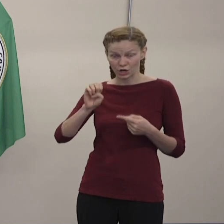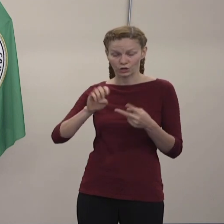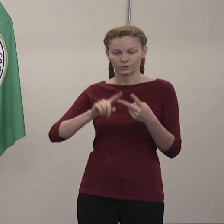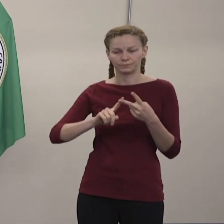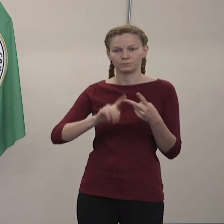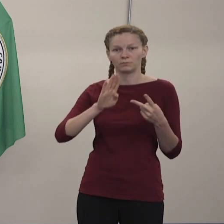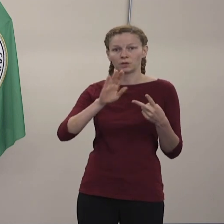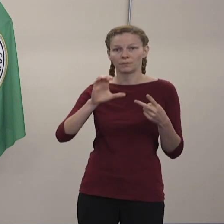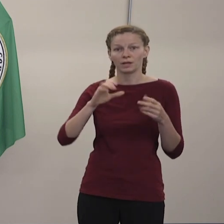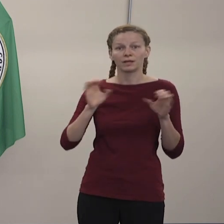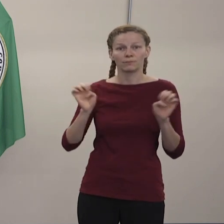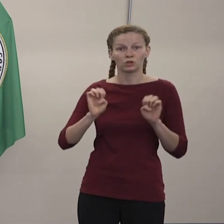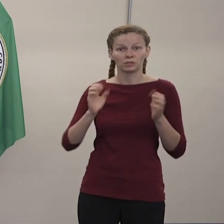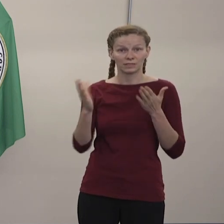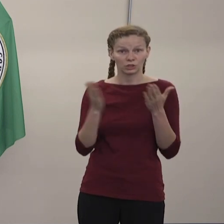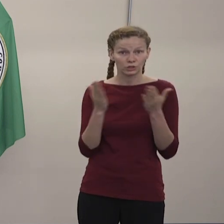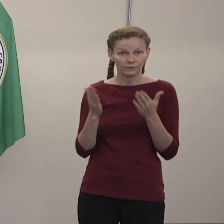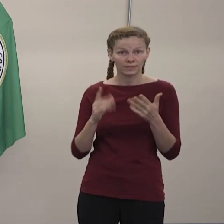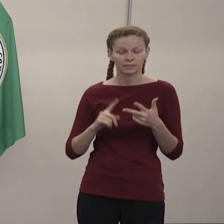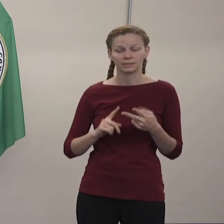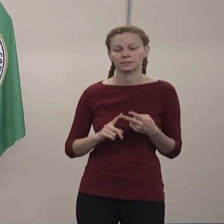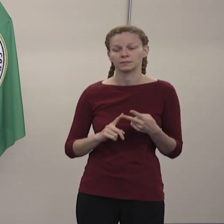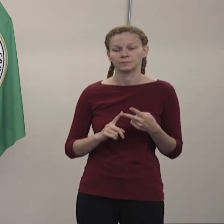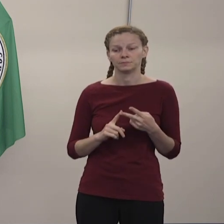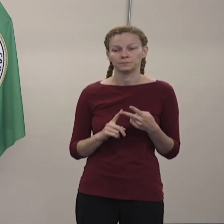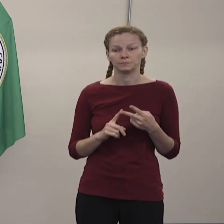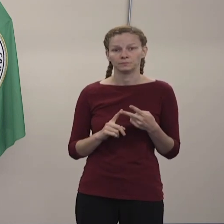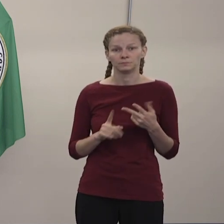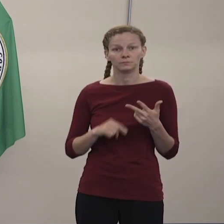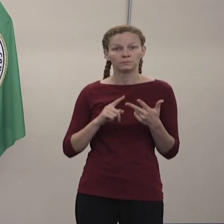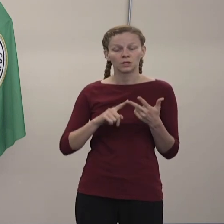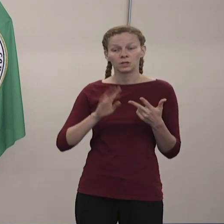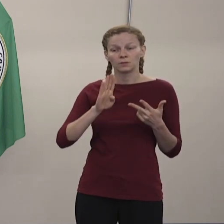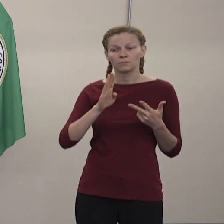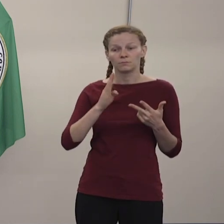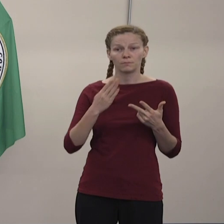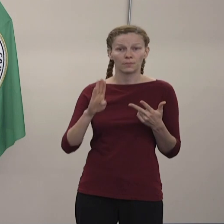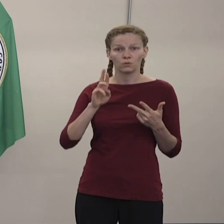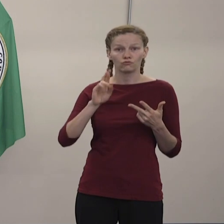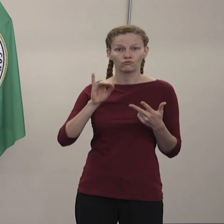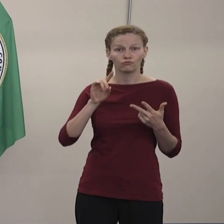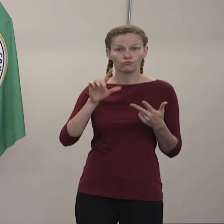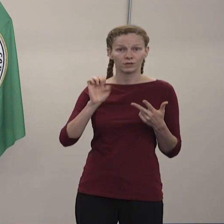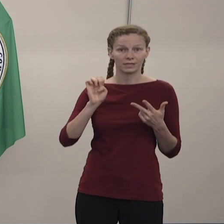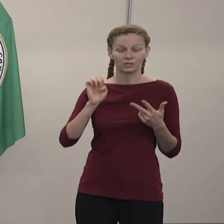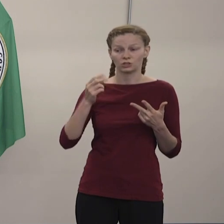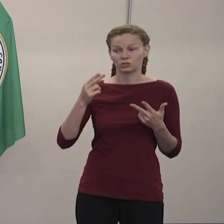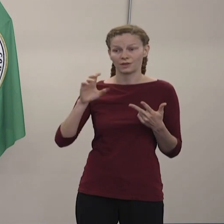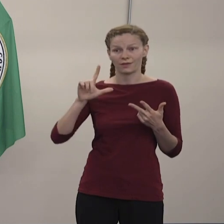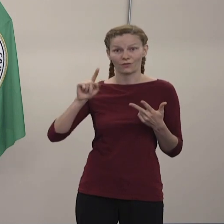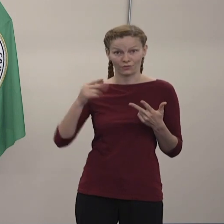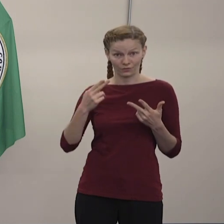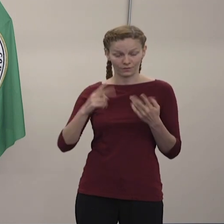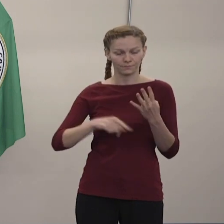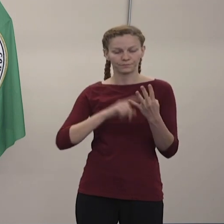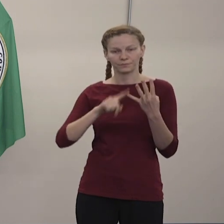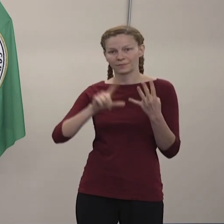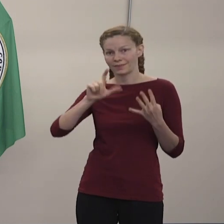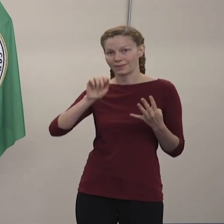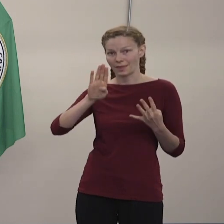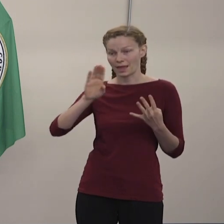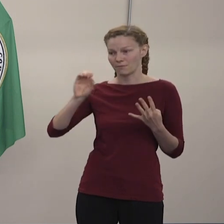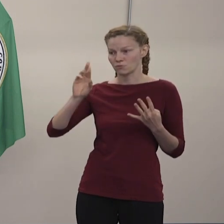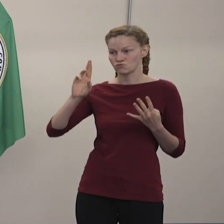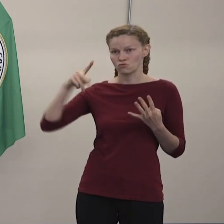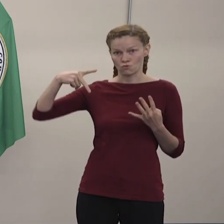Bancom County Emergency Services, Blue Ridge Health y LabCorp. Quien